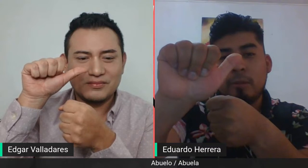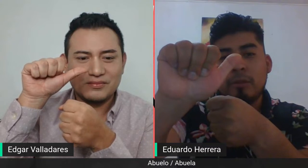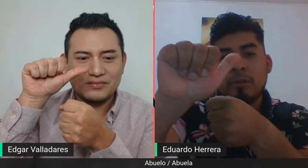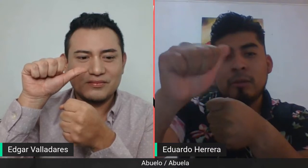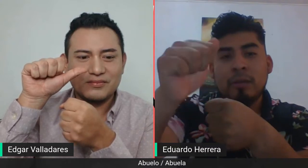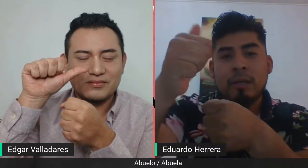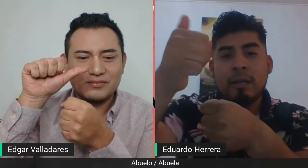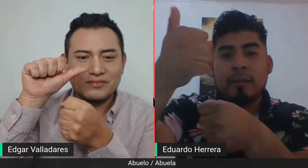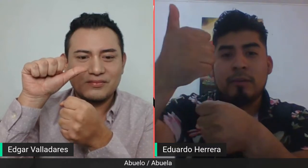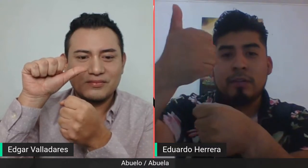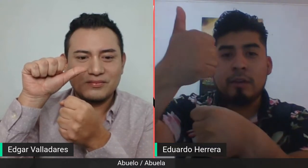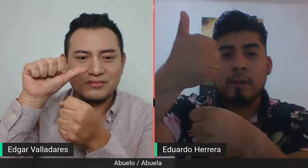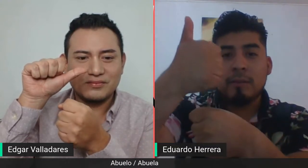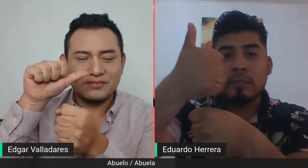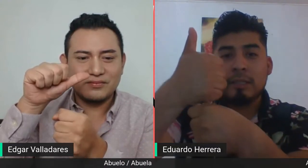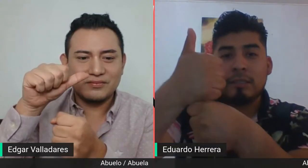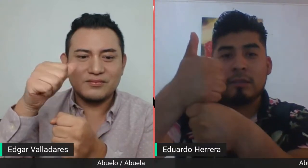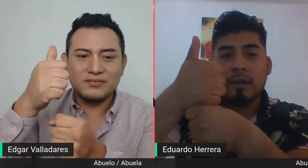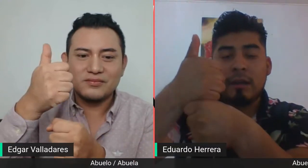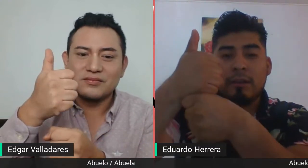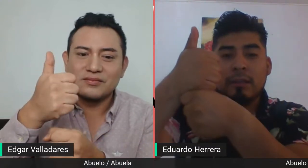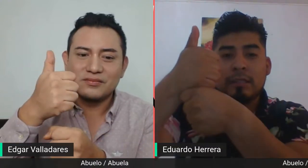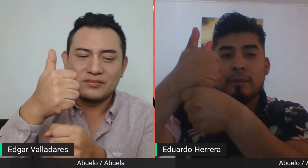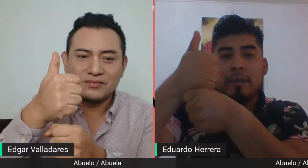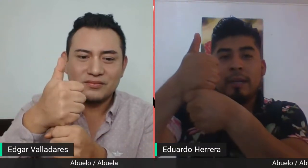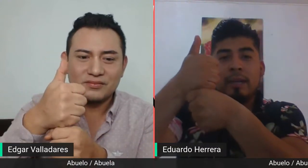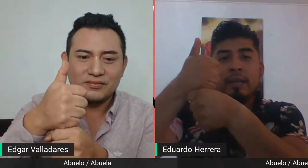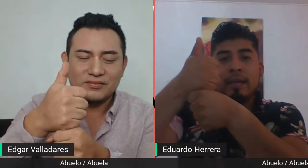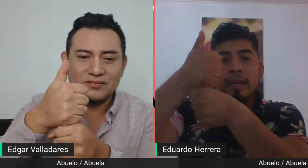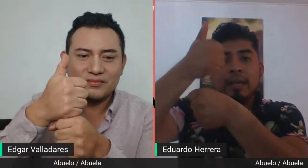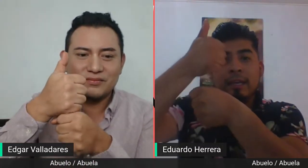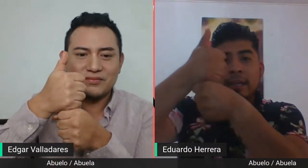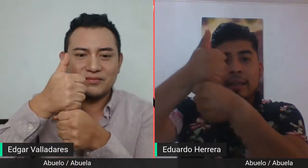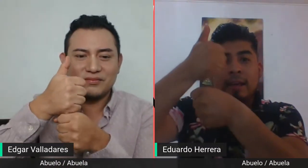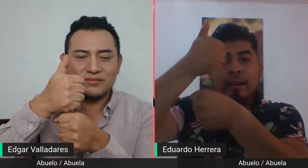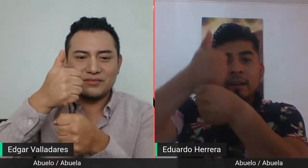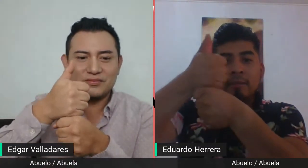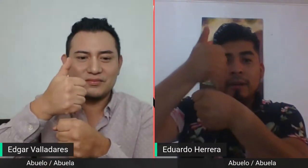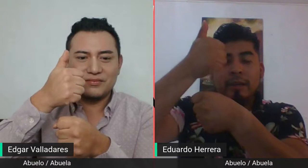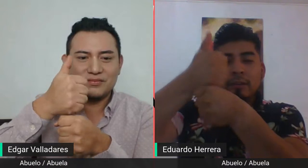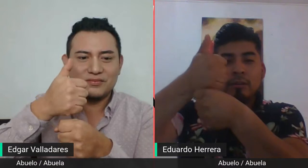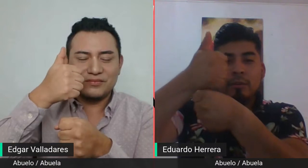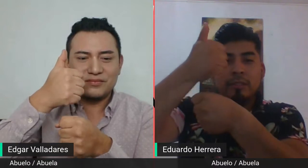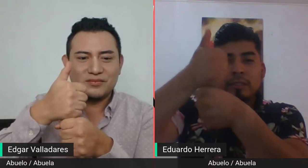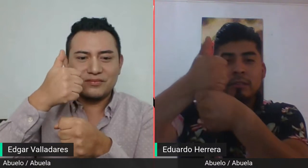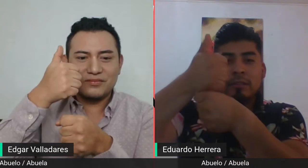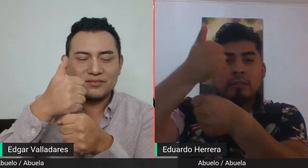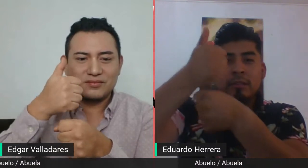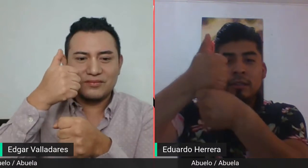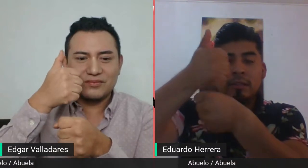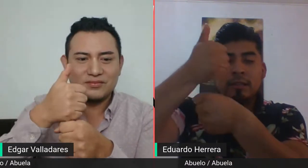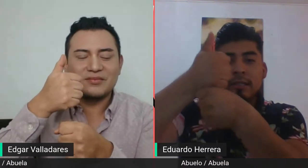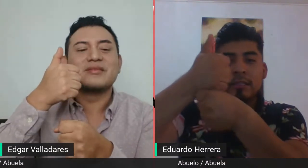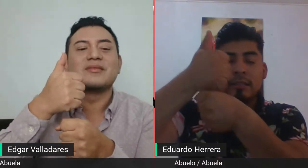de puño. Lo único que vamos a hacer es colocarlo de esta manera y dar pequeños golpecitos así.